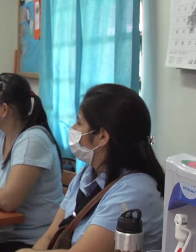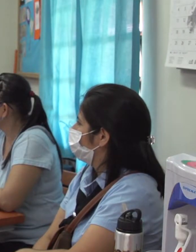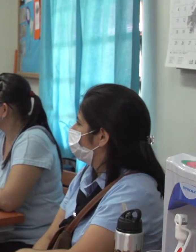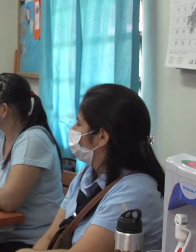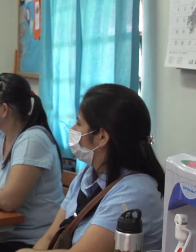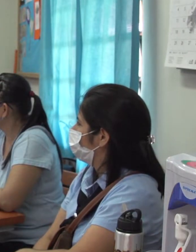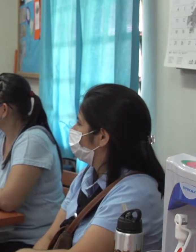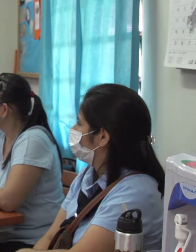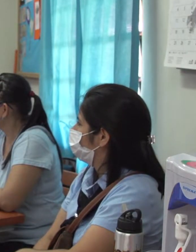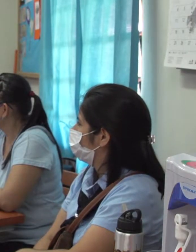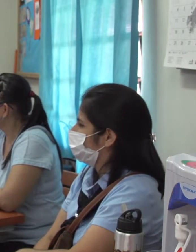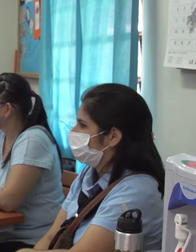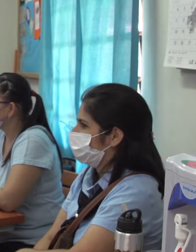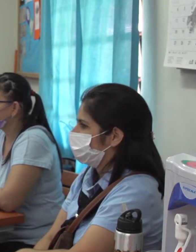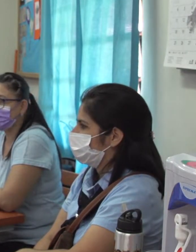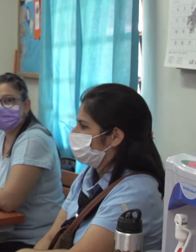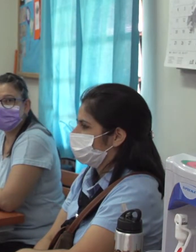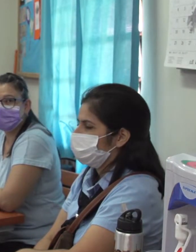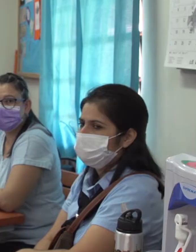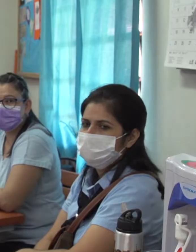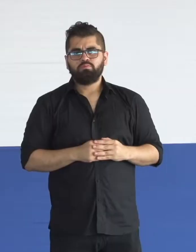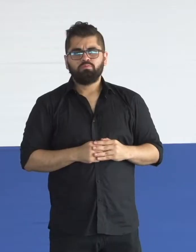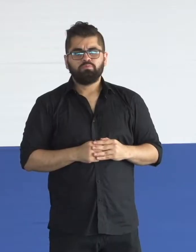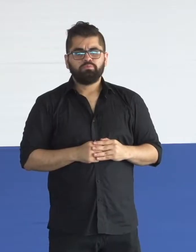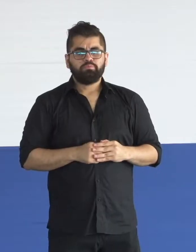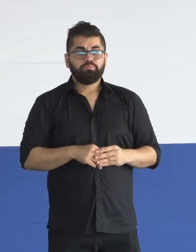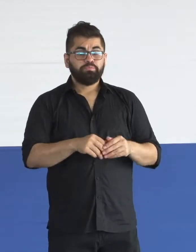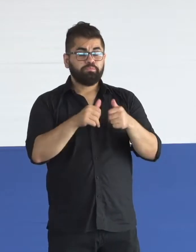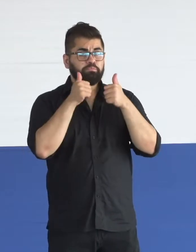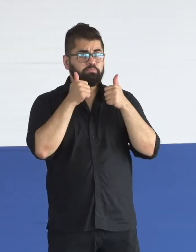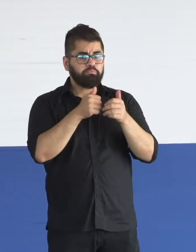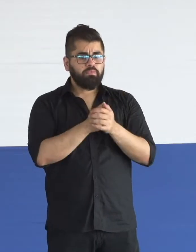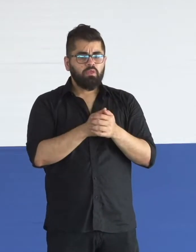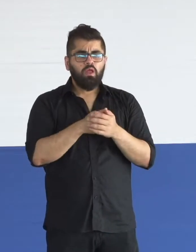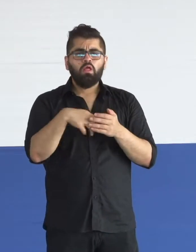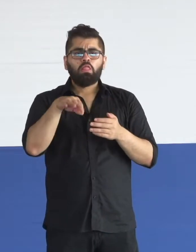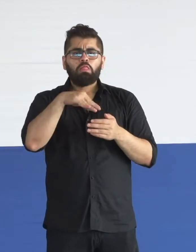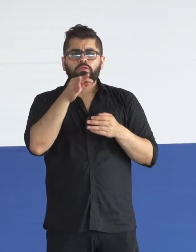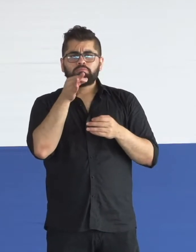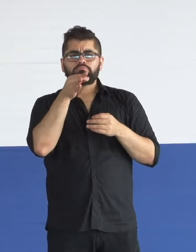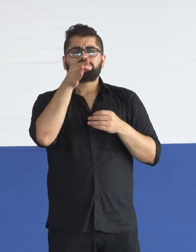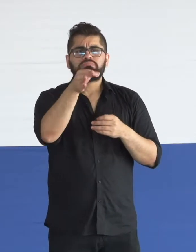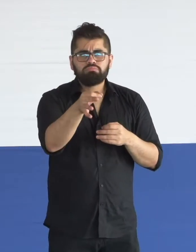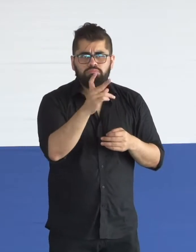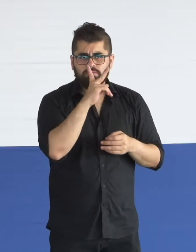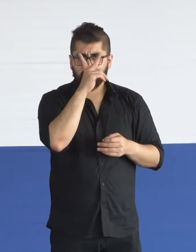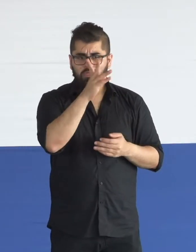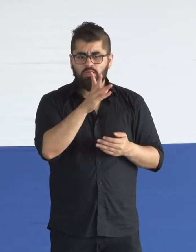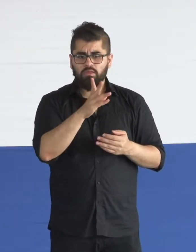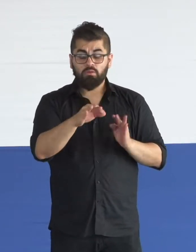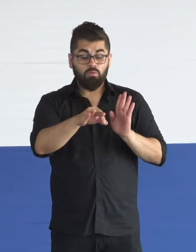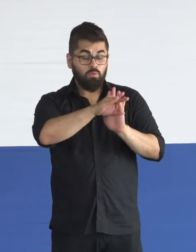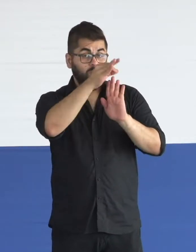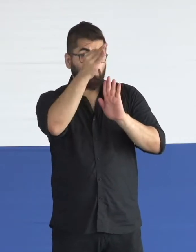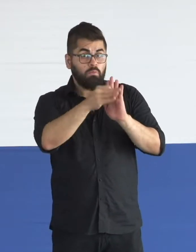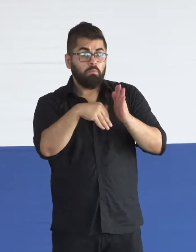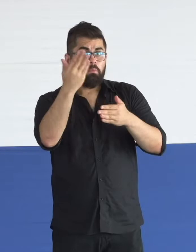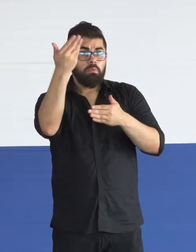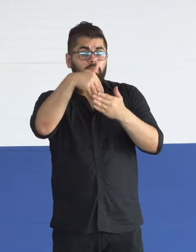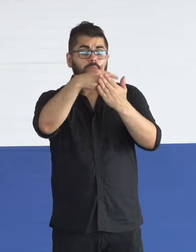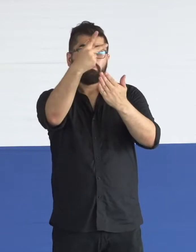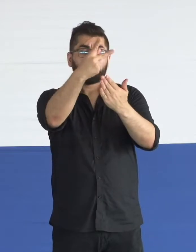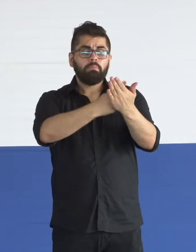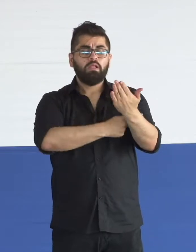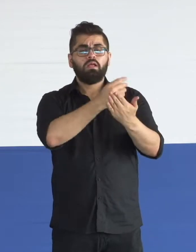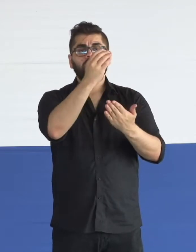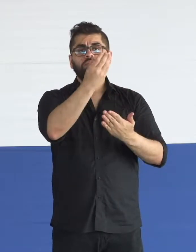puedan estar en el sistema educativo. Bueno, queremos llegar a concretar esta política de Estado a través de un Plan